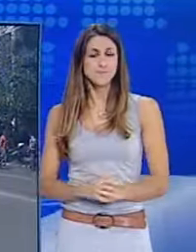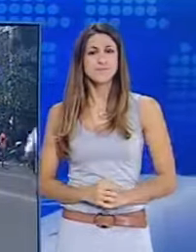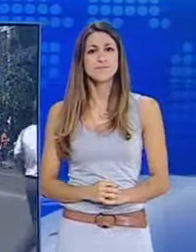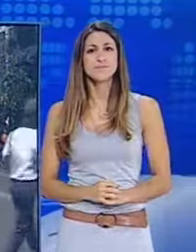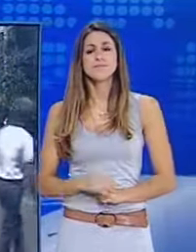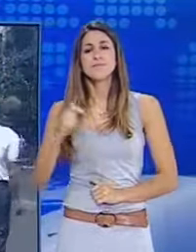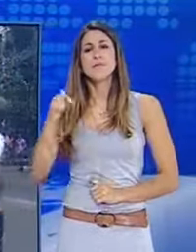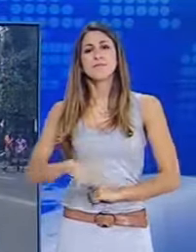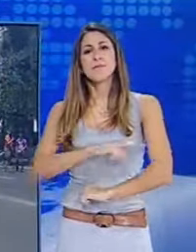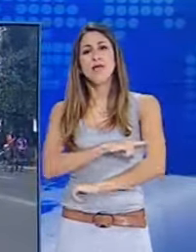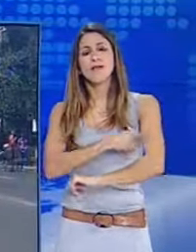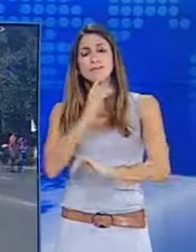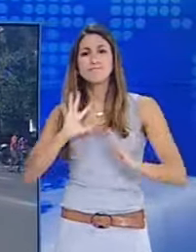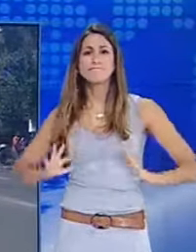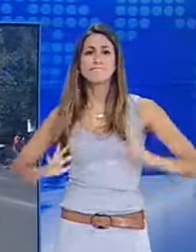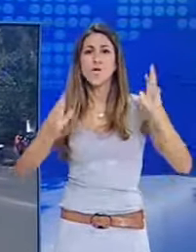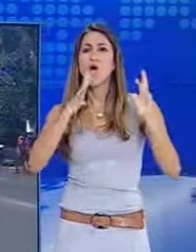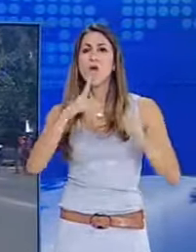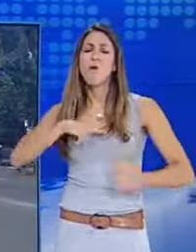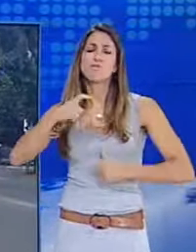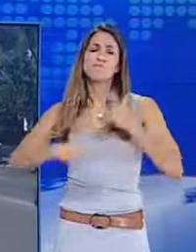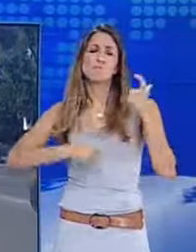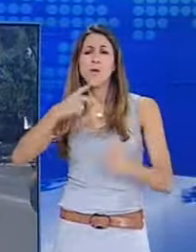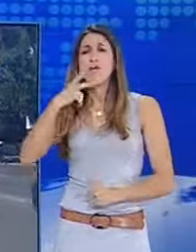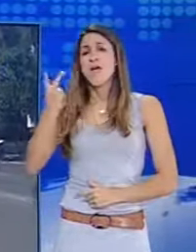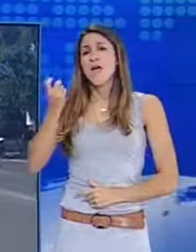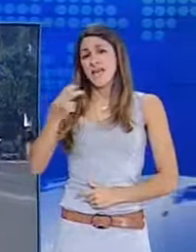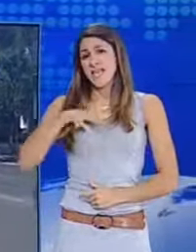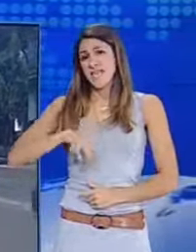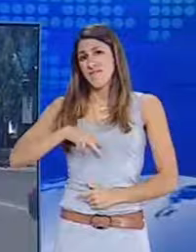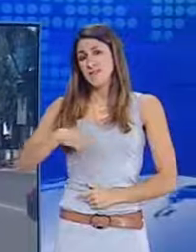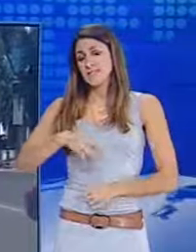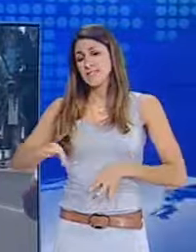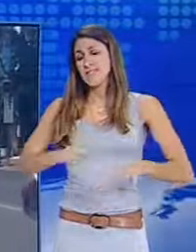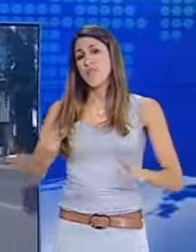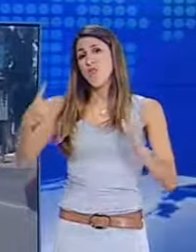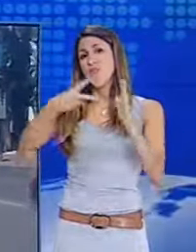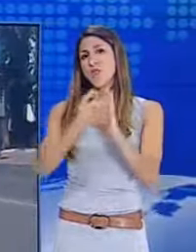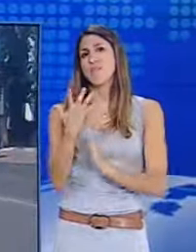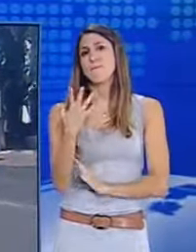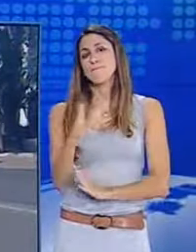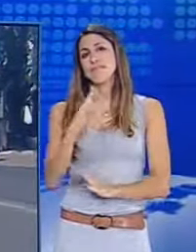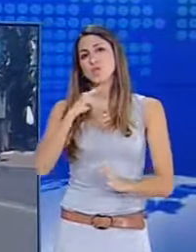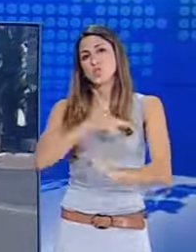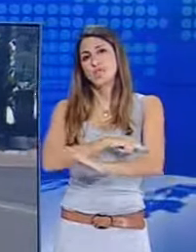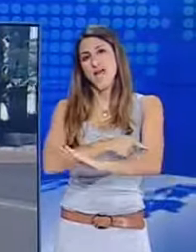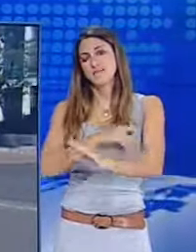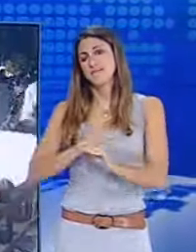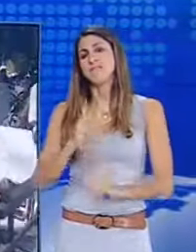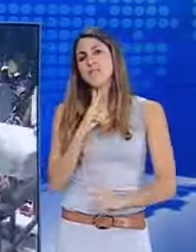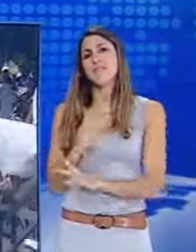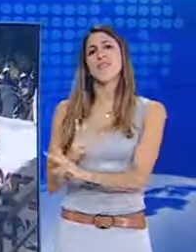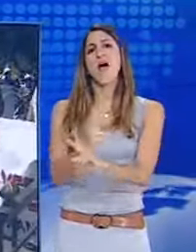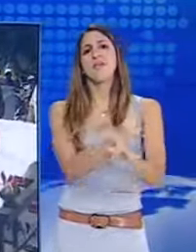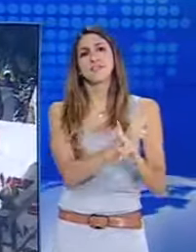νοσοκομεία, τα κέντρα υγείας, το ΕΚΑΒ και οι δομές της Πρόνοιας, καθώς οι γιατροί και το νοσηλευτικό προσωπικό κήρυξαν 24-ωρη πανελλαδική απεργία,